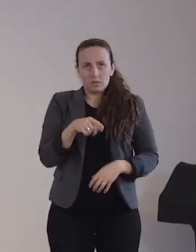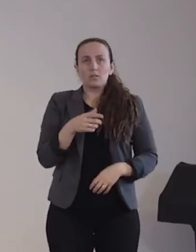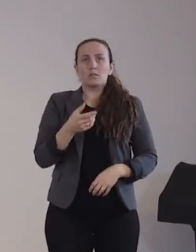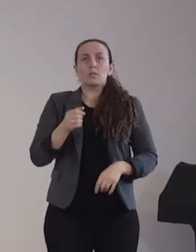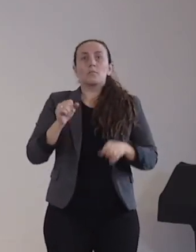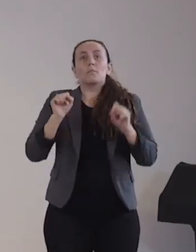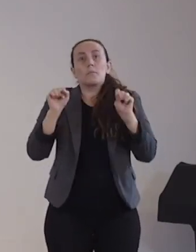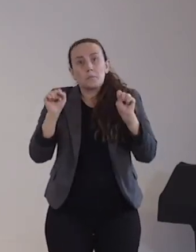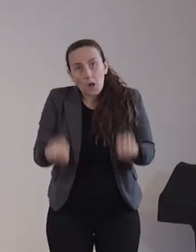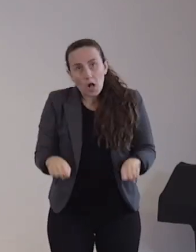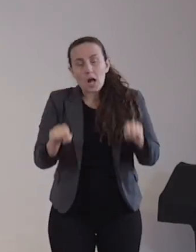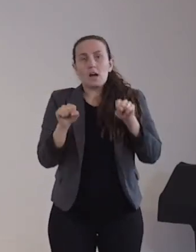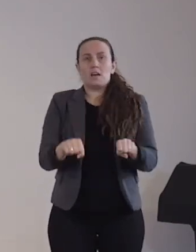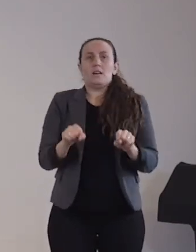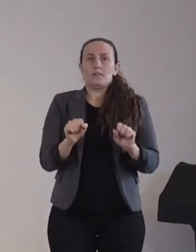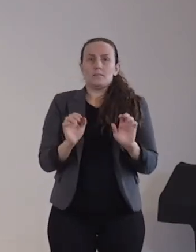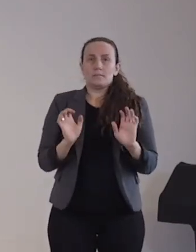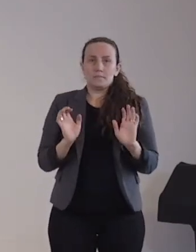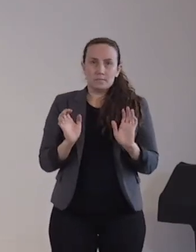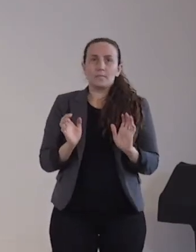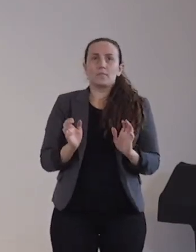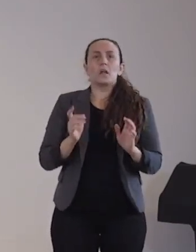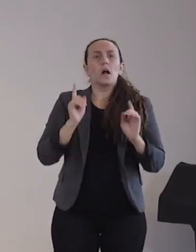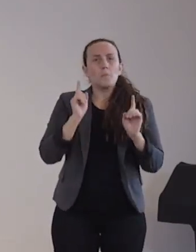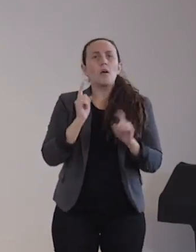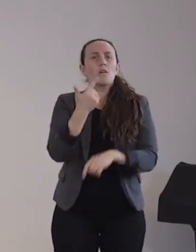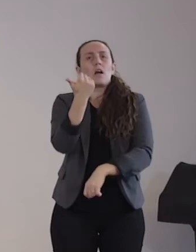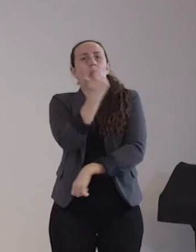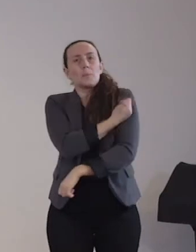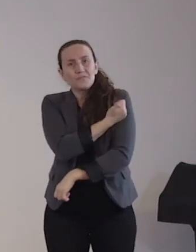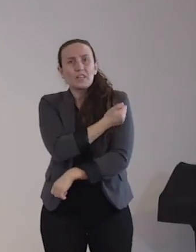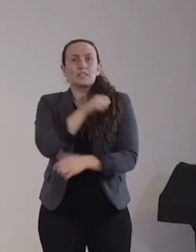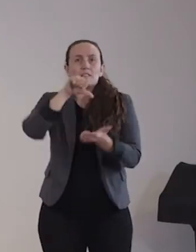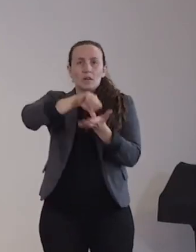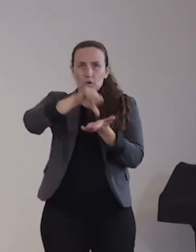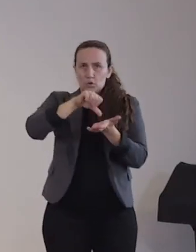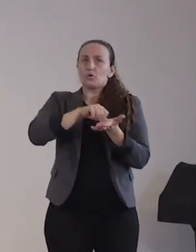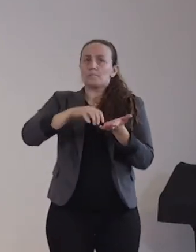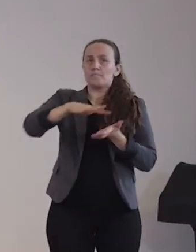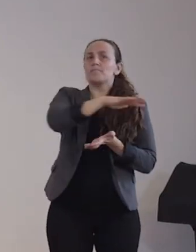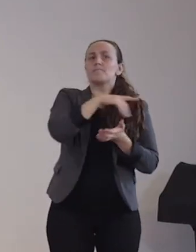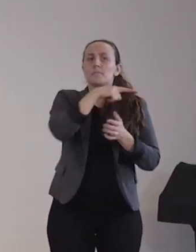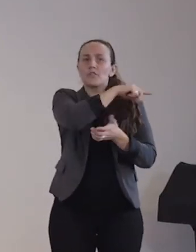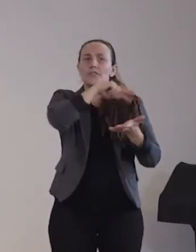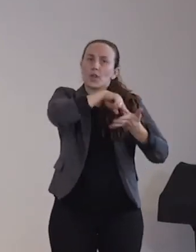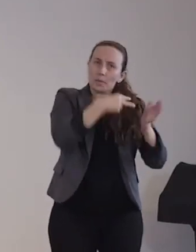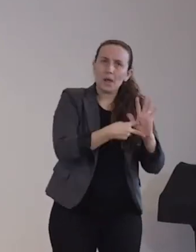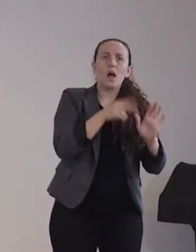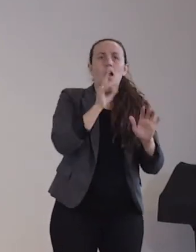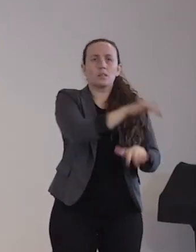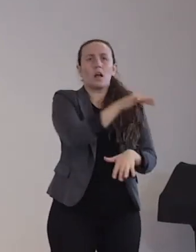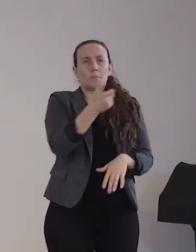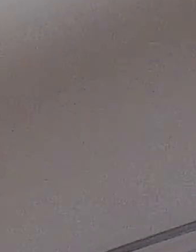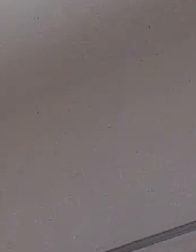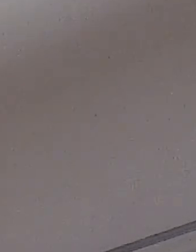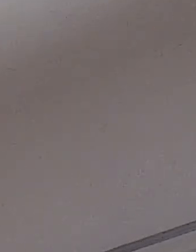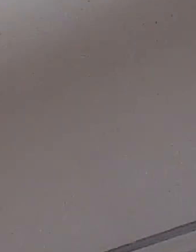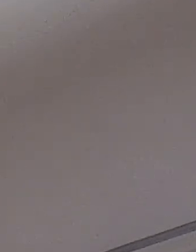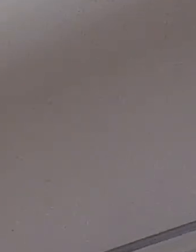der Impfzentren natürlich medikamentös begegnet und man kann diese allergischen Reaktionen sehr gut therapieren,